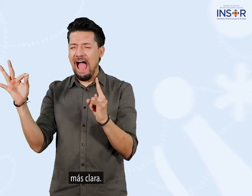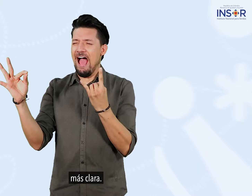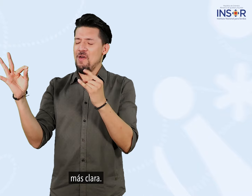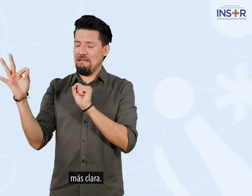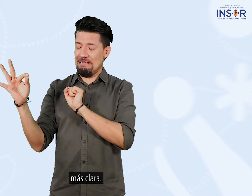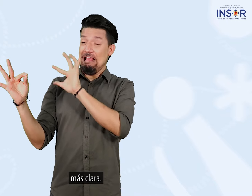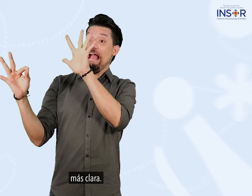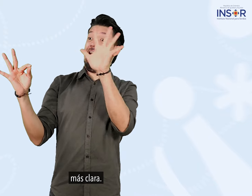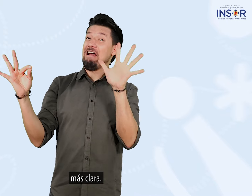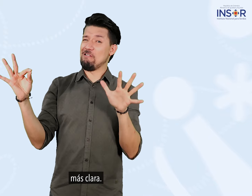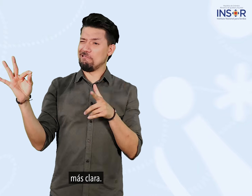clara